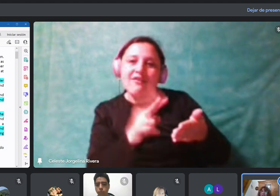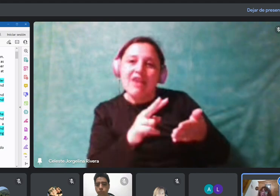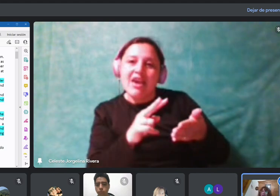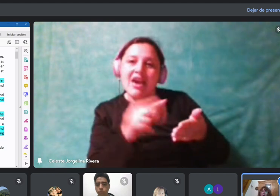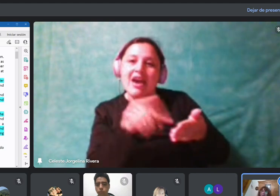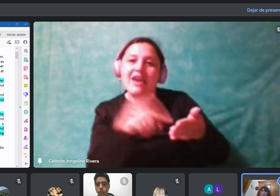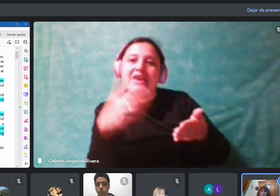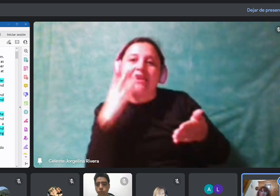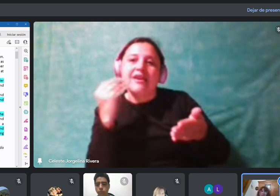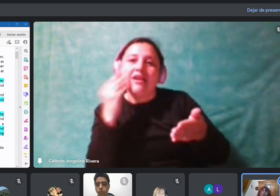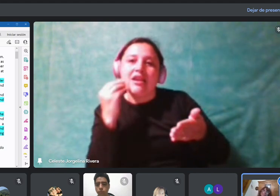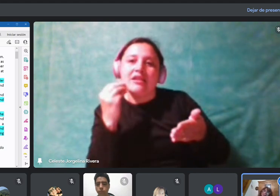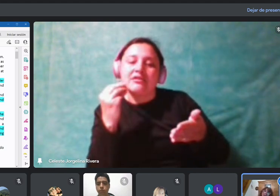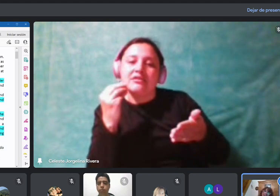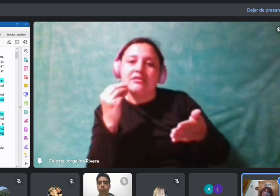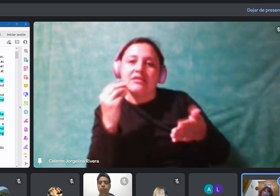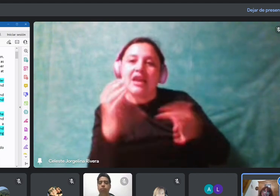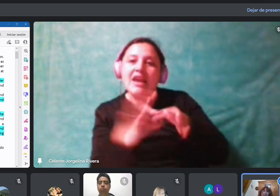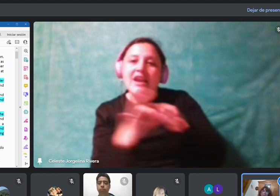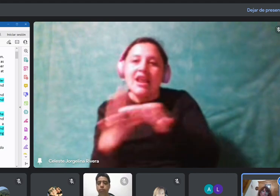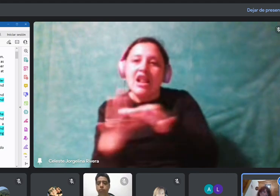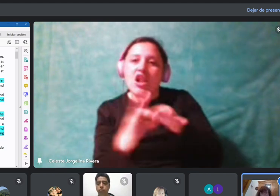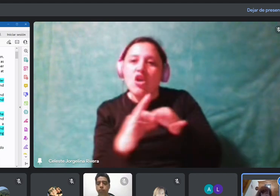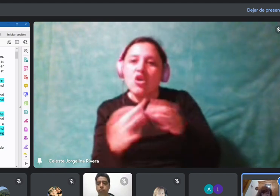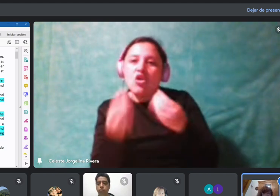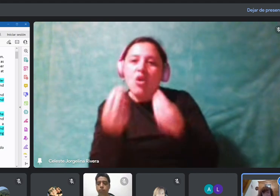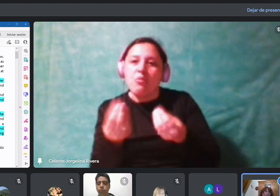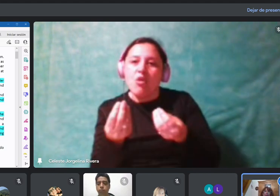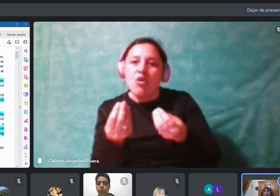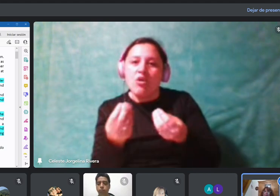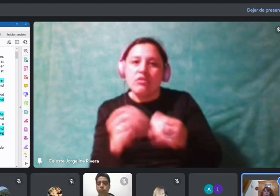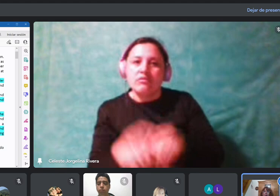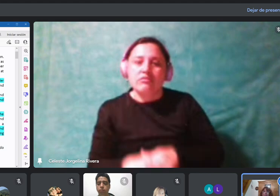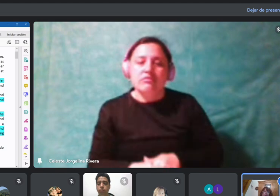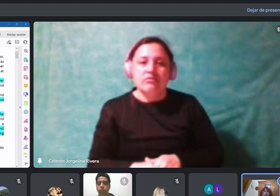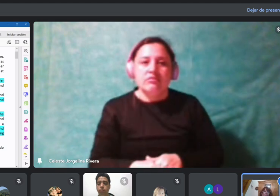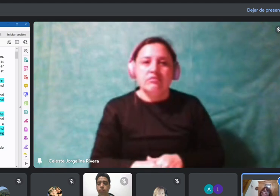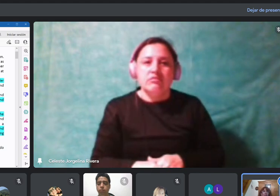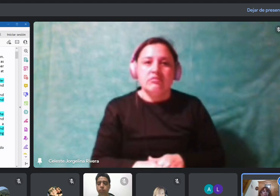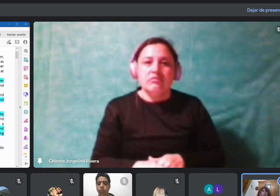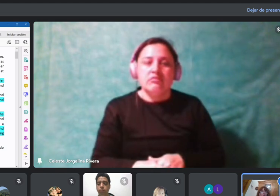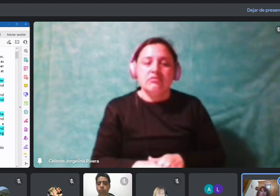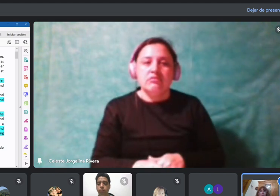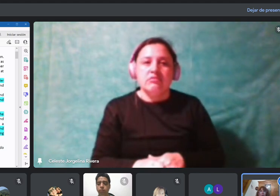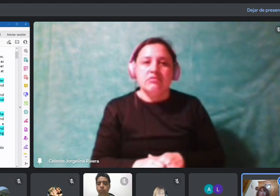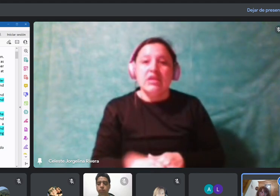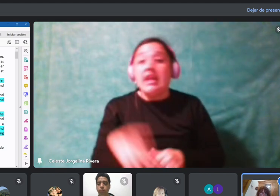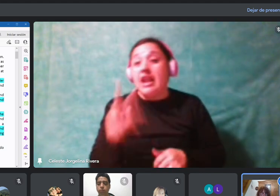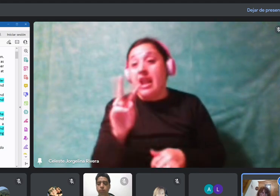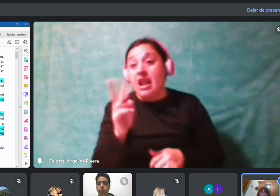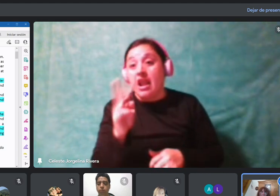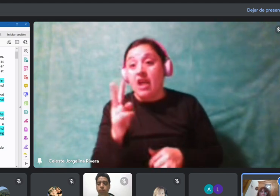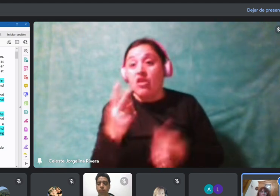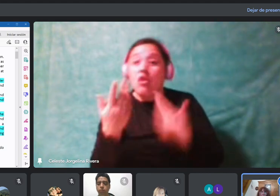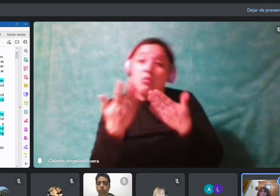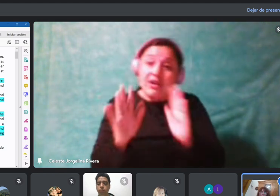está use y cómo está set? Que las dos pueden ser sustantivos o verbos.